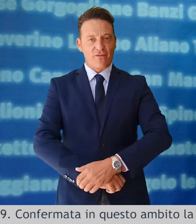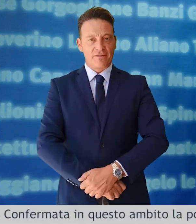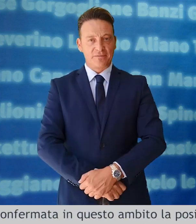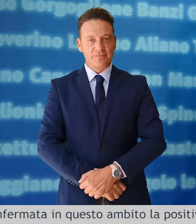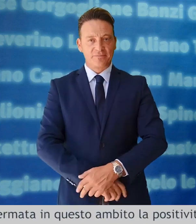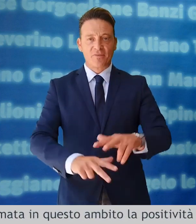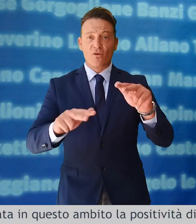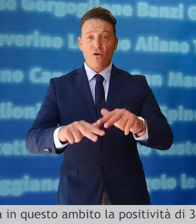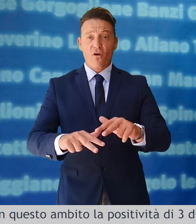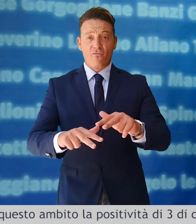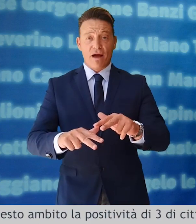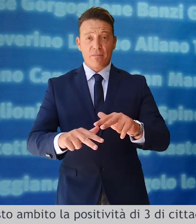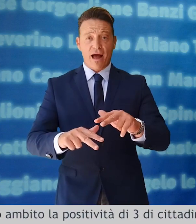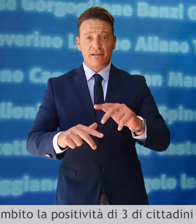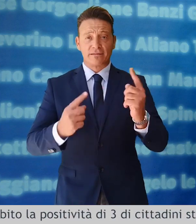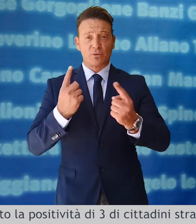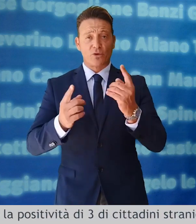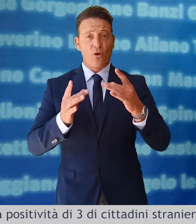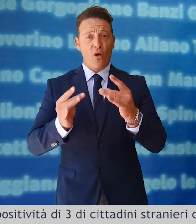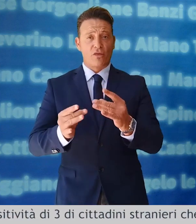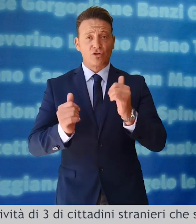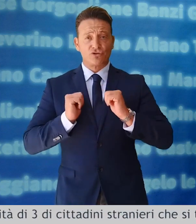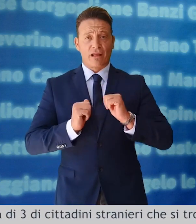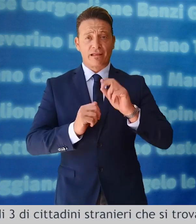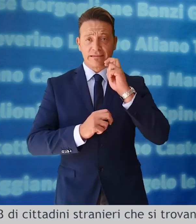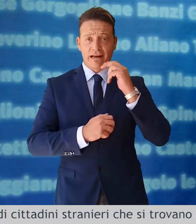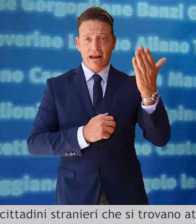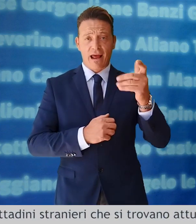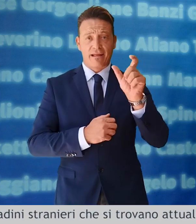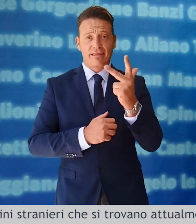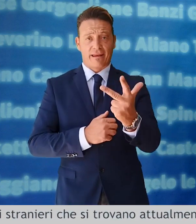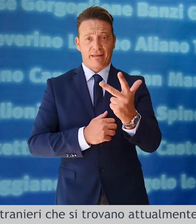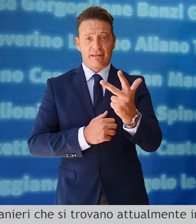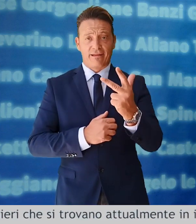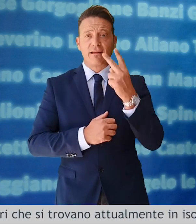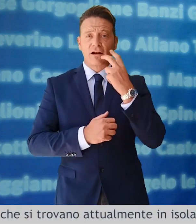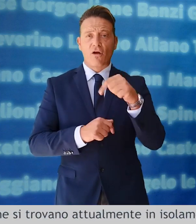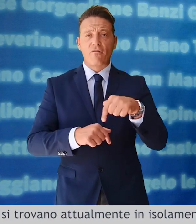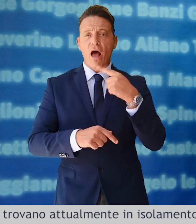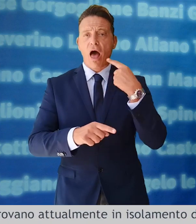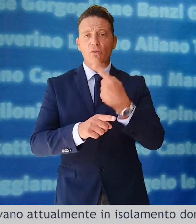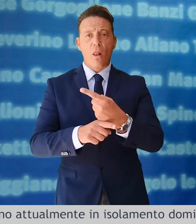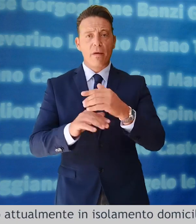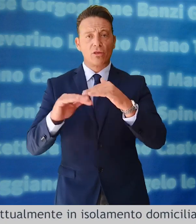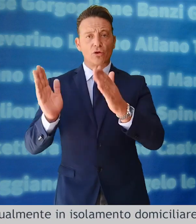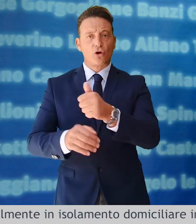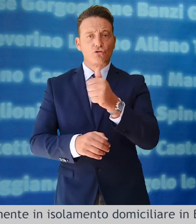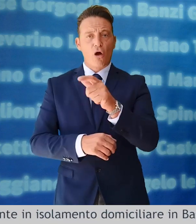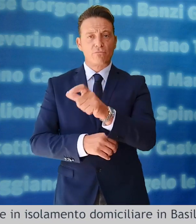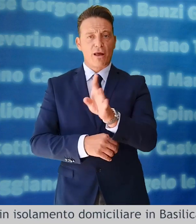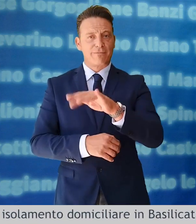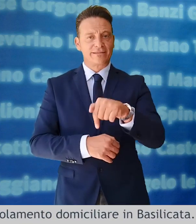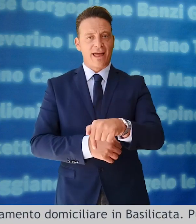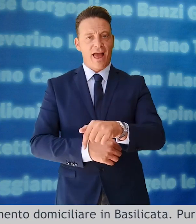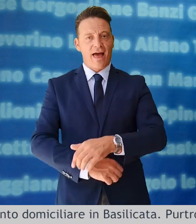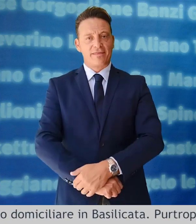Confermata in questo ambito la positività di tre cittadini stranieri che si trovano attualmente in isolamento domiciliare in